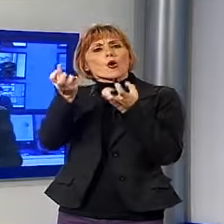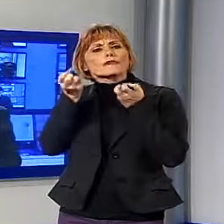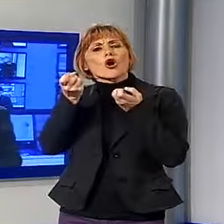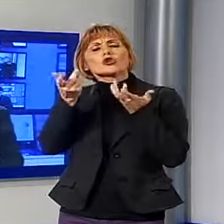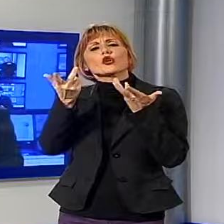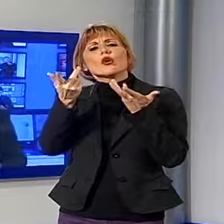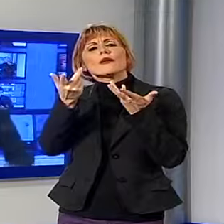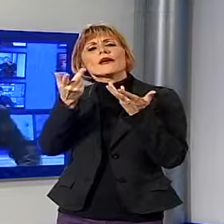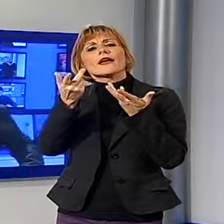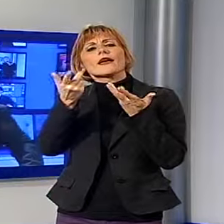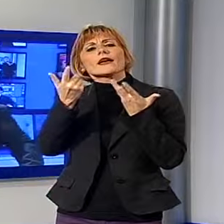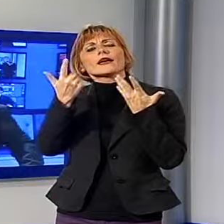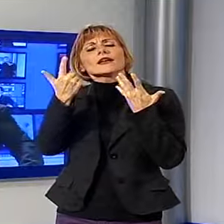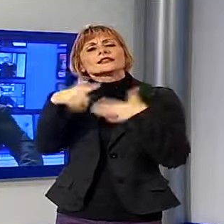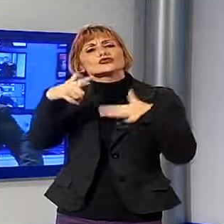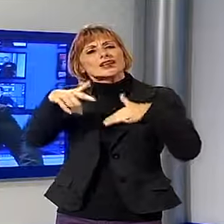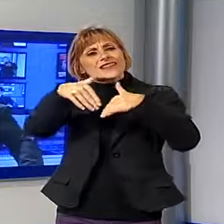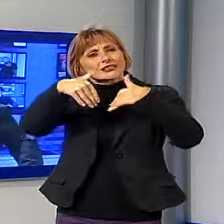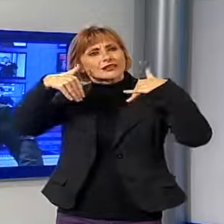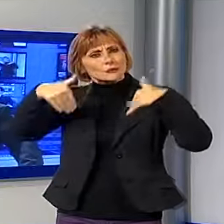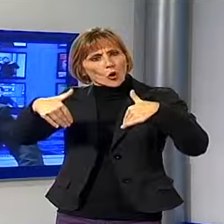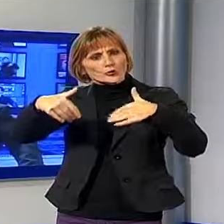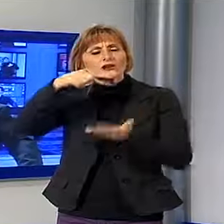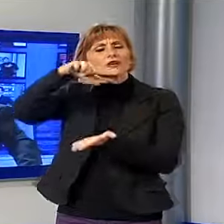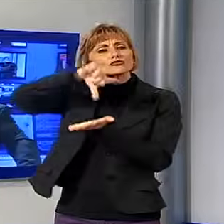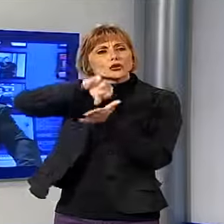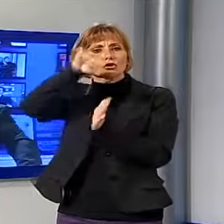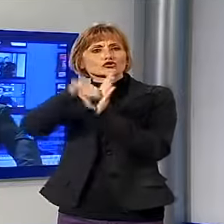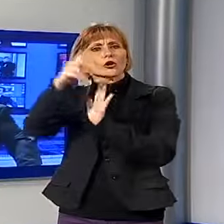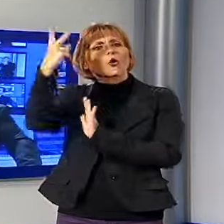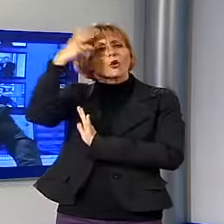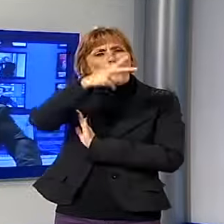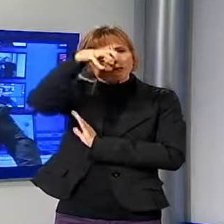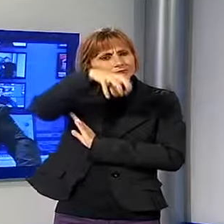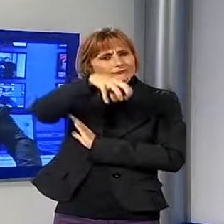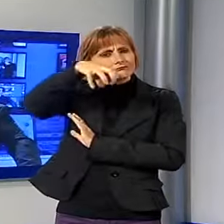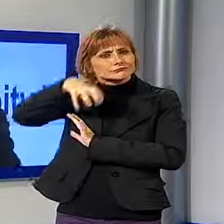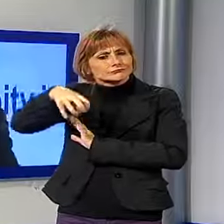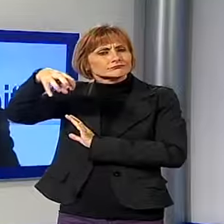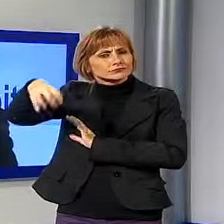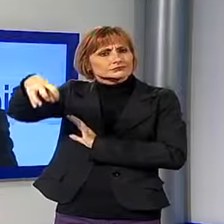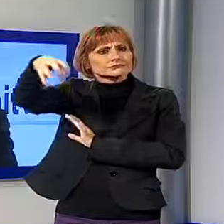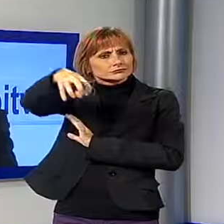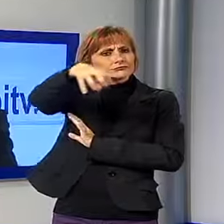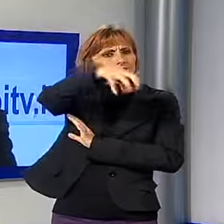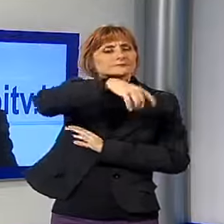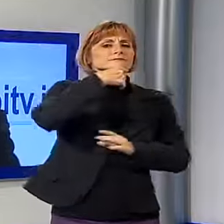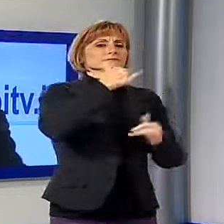sparse su tutto il capoluogo, il centro storico di Braccano. Esattamente, le sedi che ospiteranno i mostri sono quelle